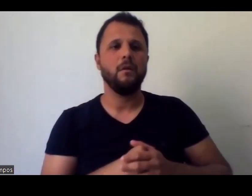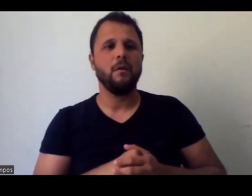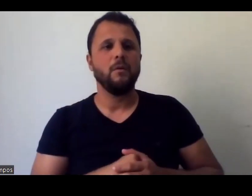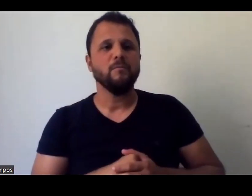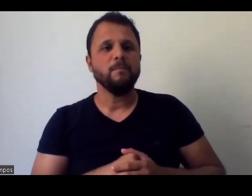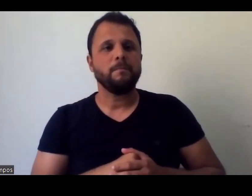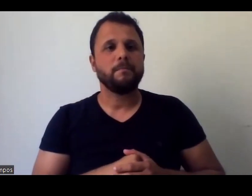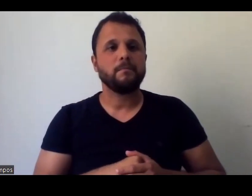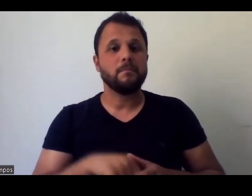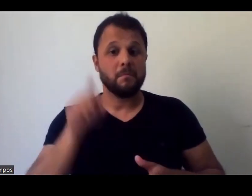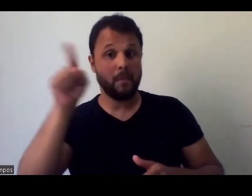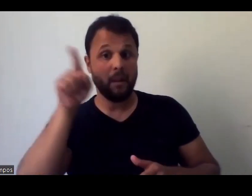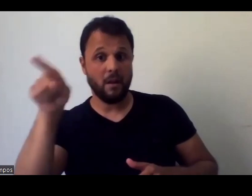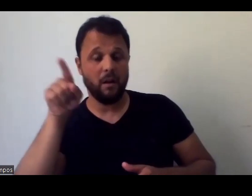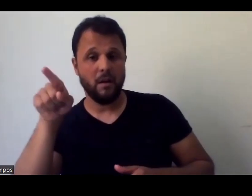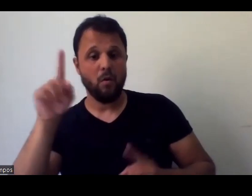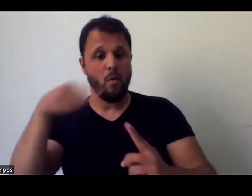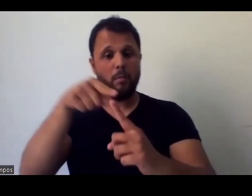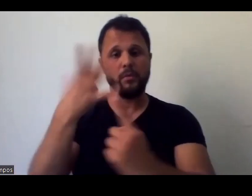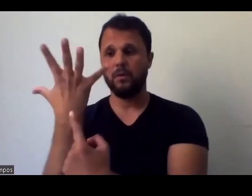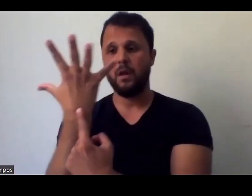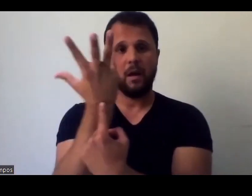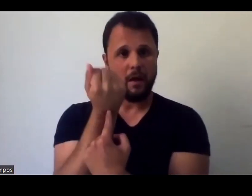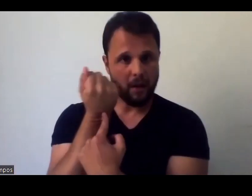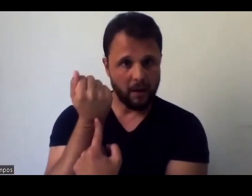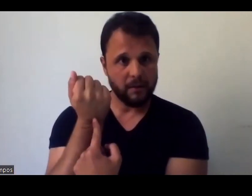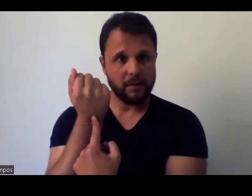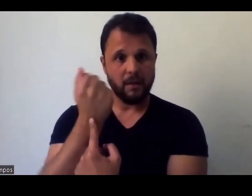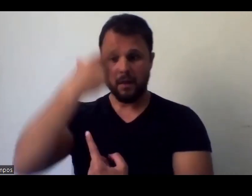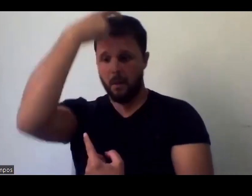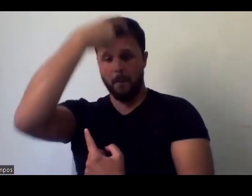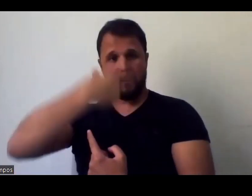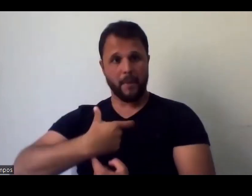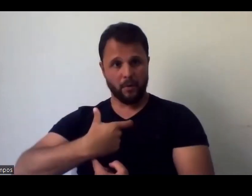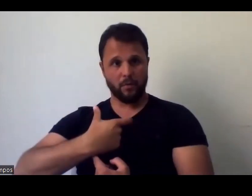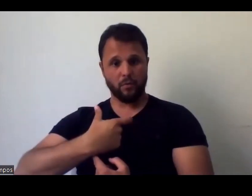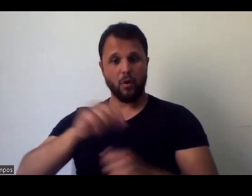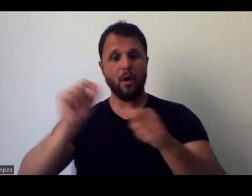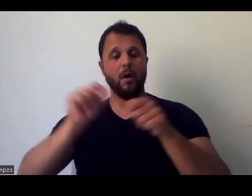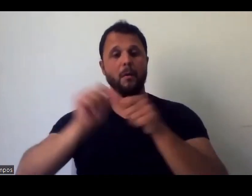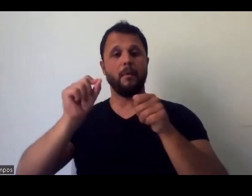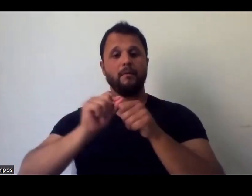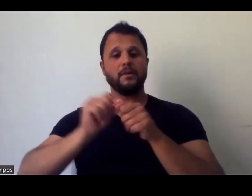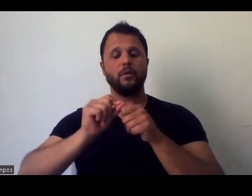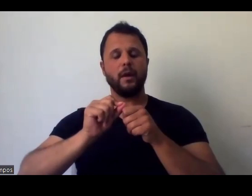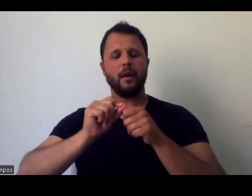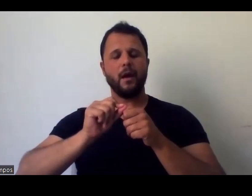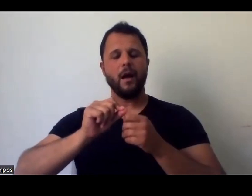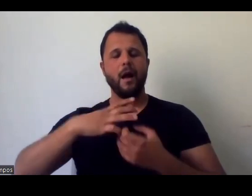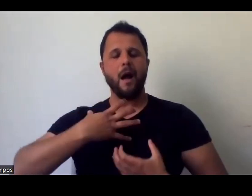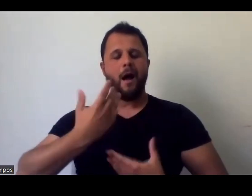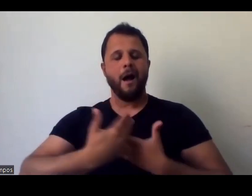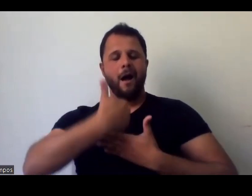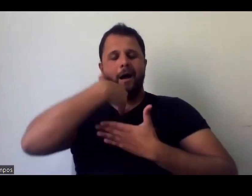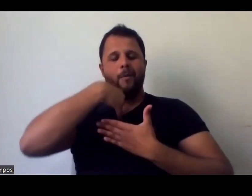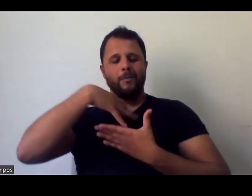para ele, um dos objetivos da arte é preparar as pessoas para arar e cultivar sua alma, tornando-a